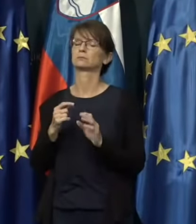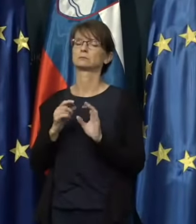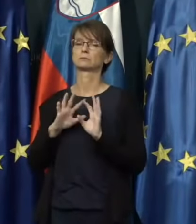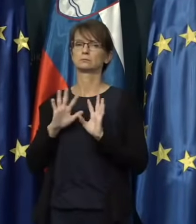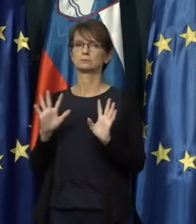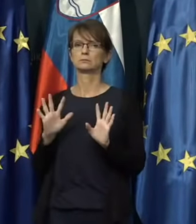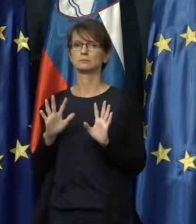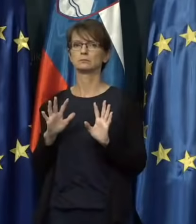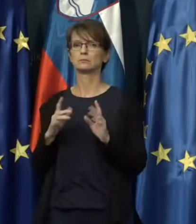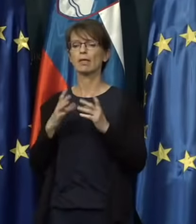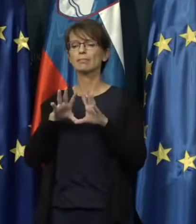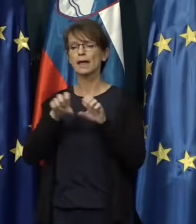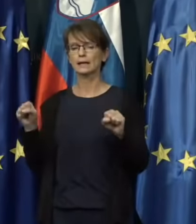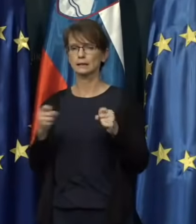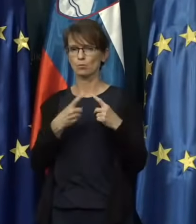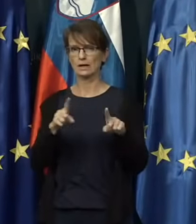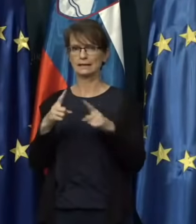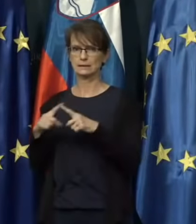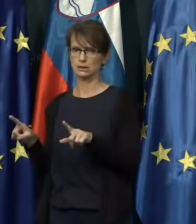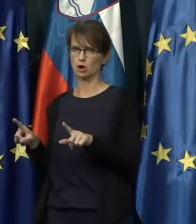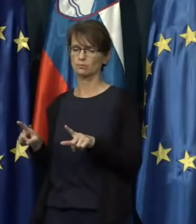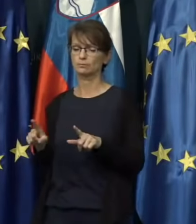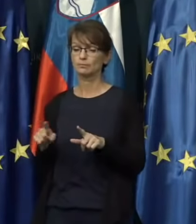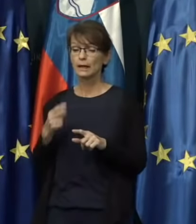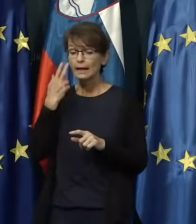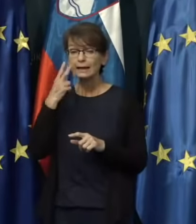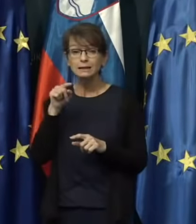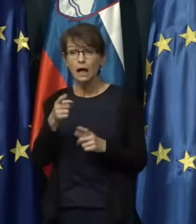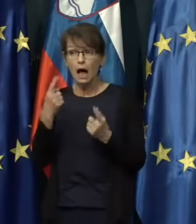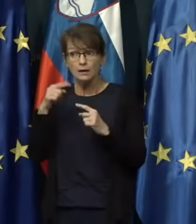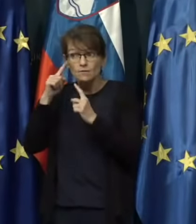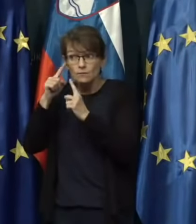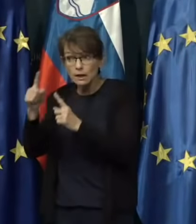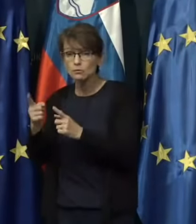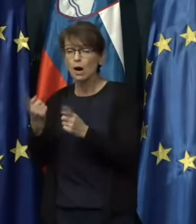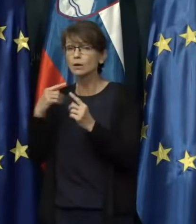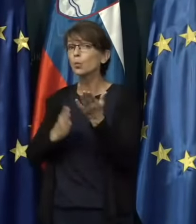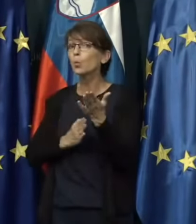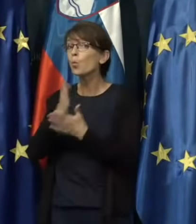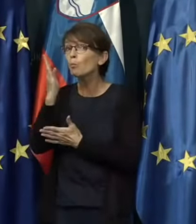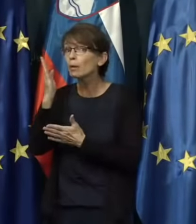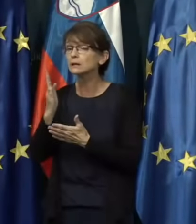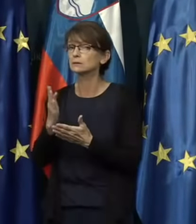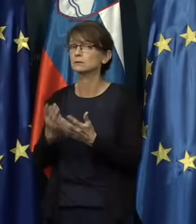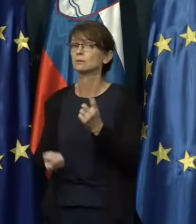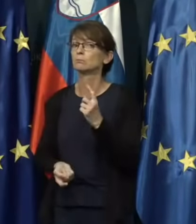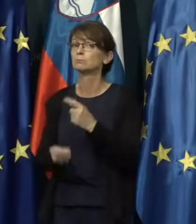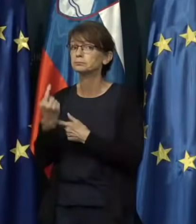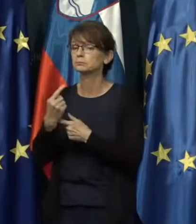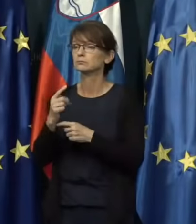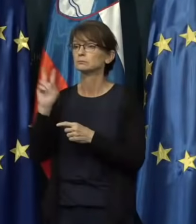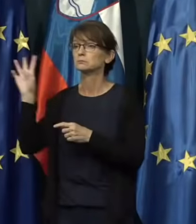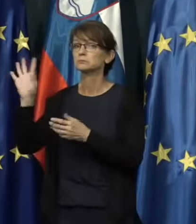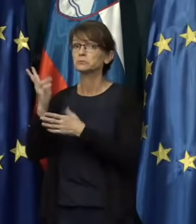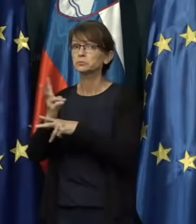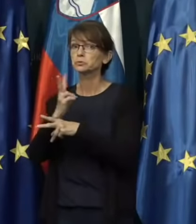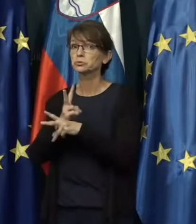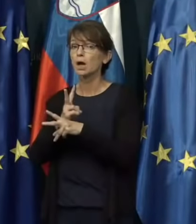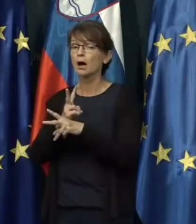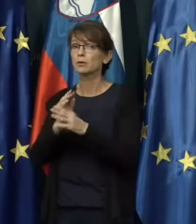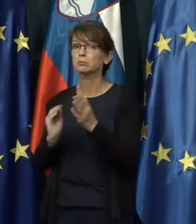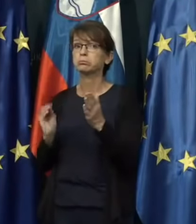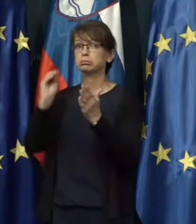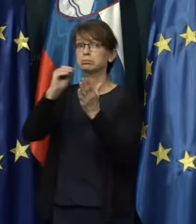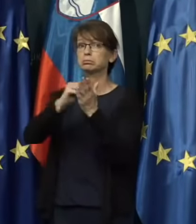naredimo. Zdaj glede tega, ali je vedel ali ni vedel, ali pa če v mes pride država, nardeč